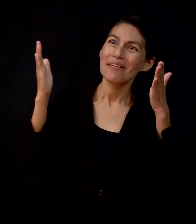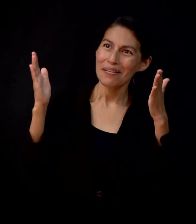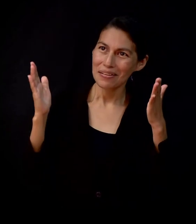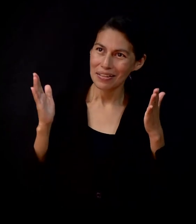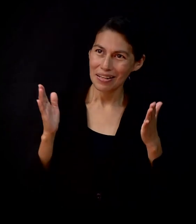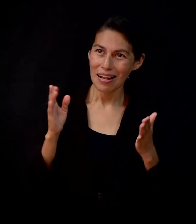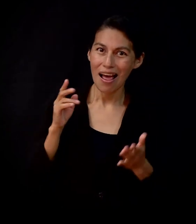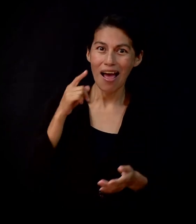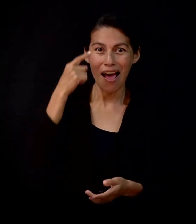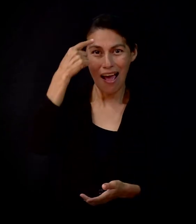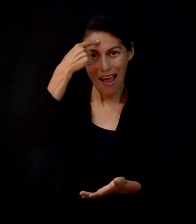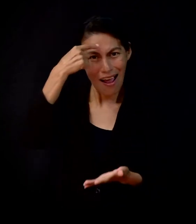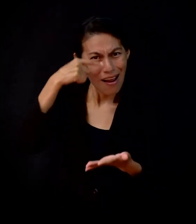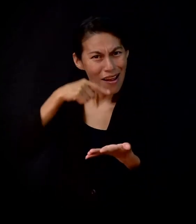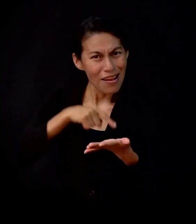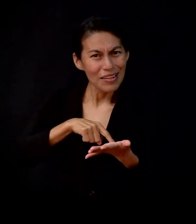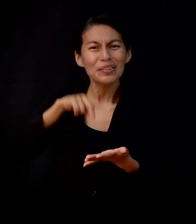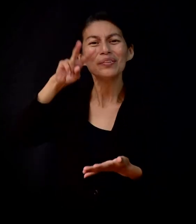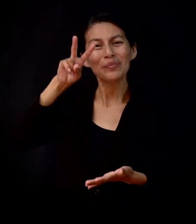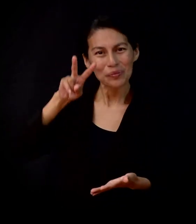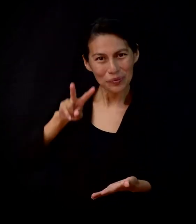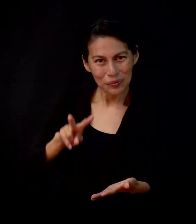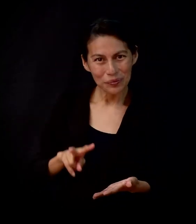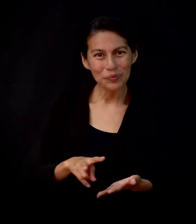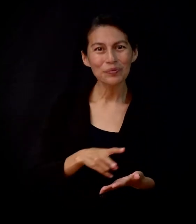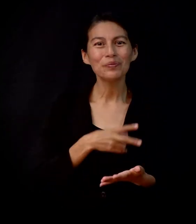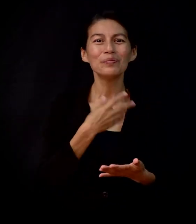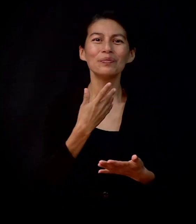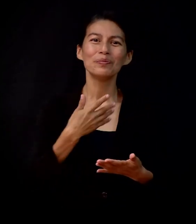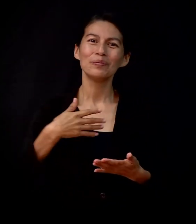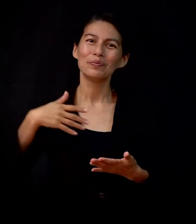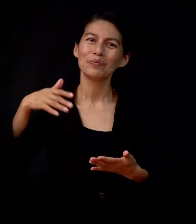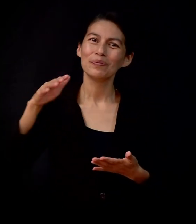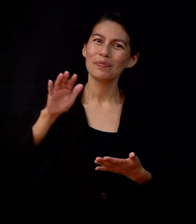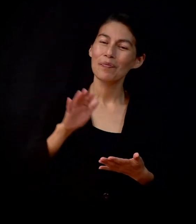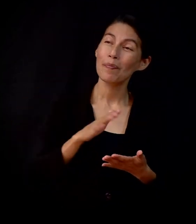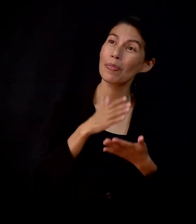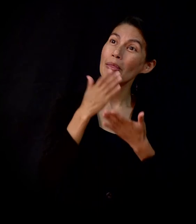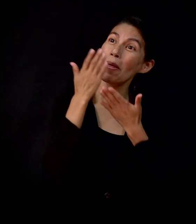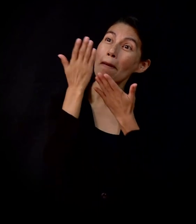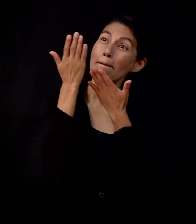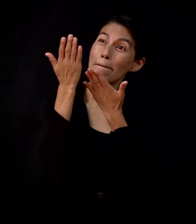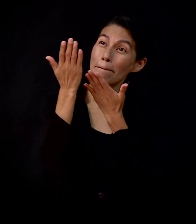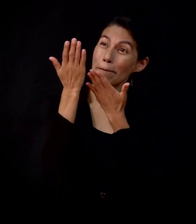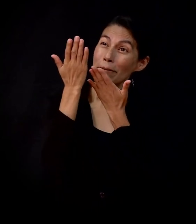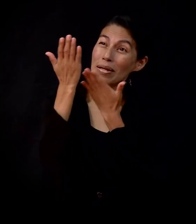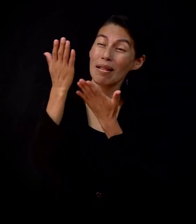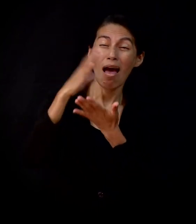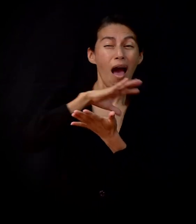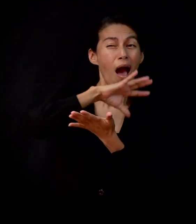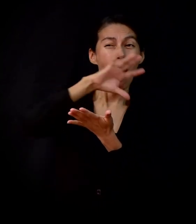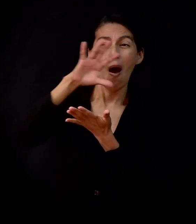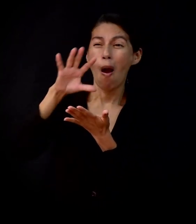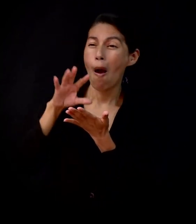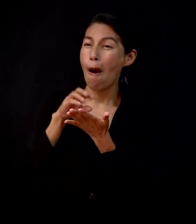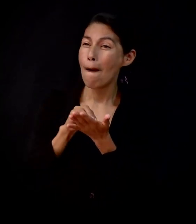abrirá si lo puedes creer Todo lo que pidas creyendo,